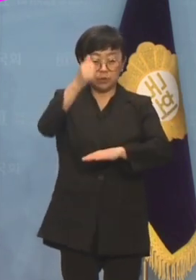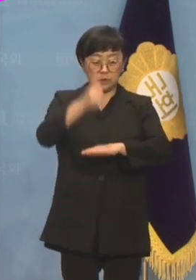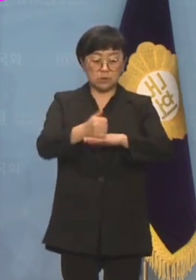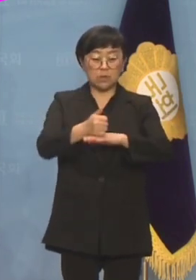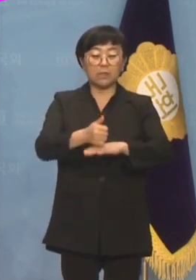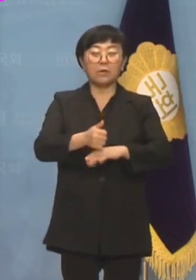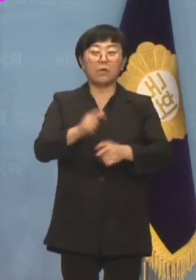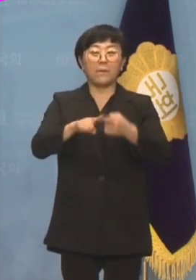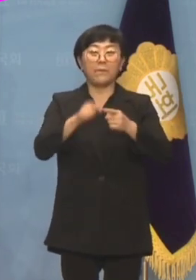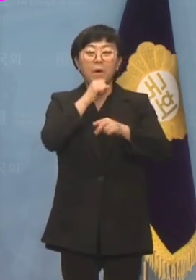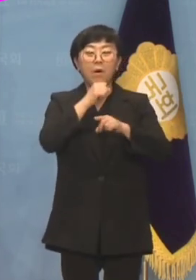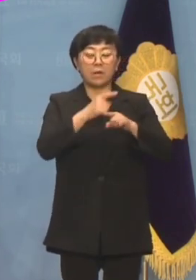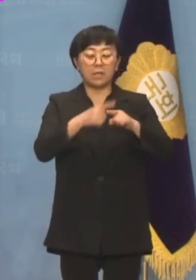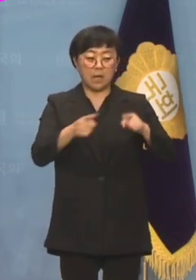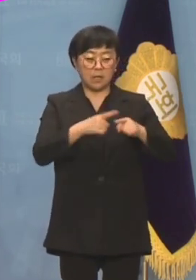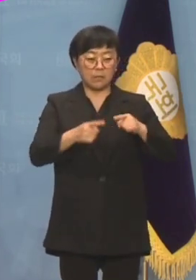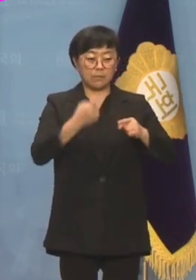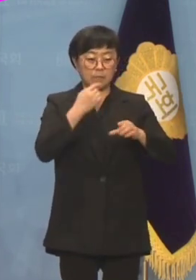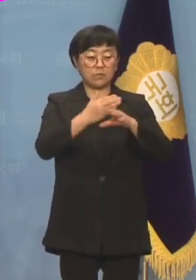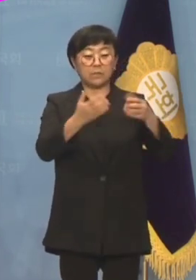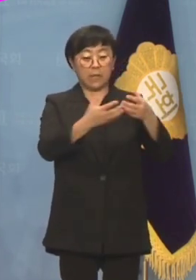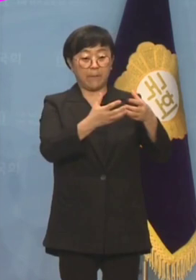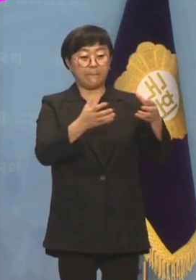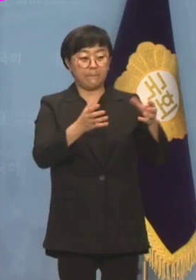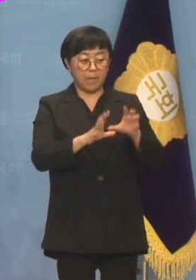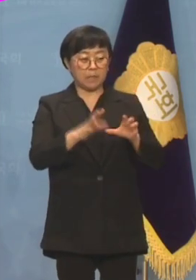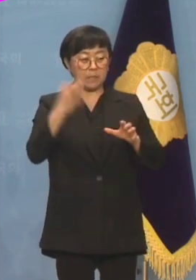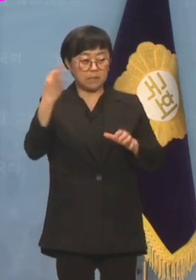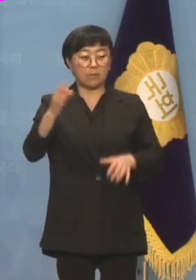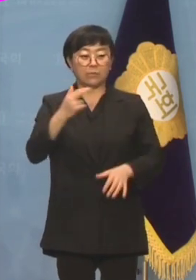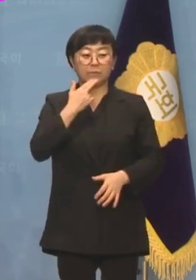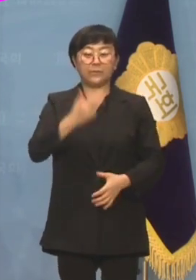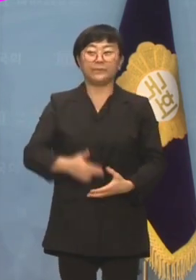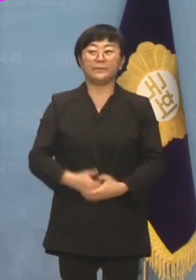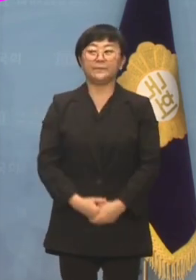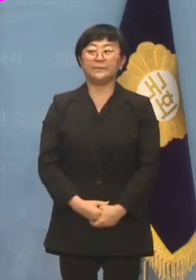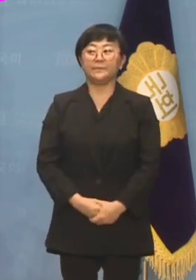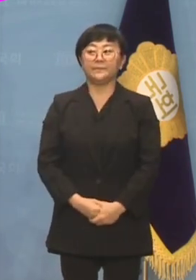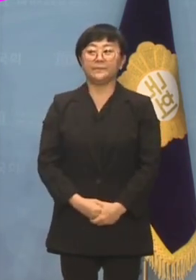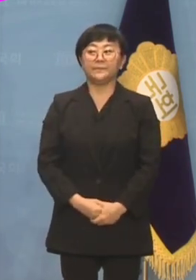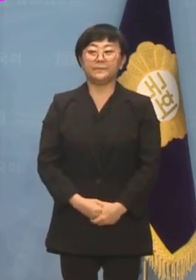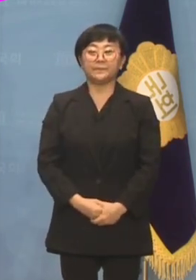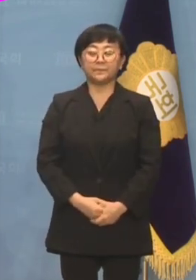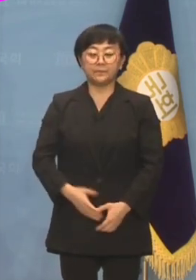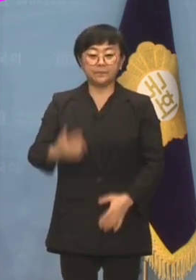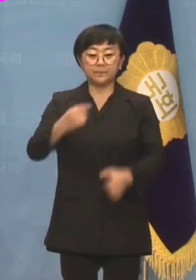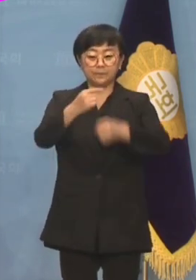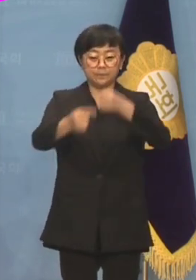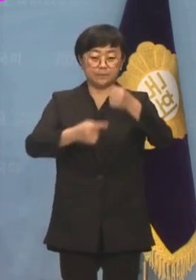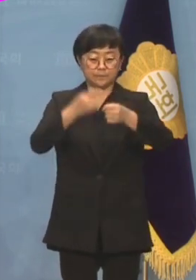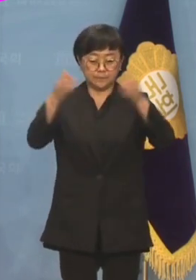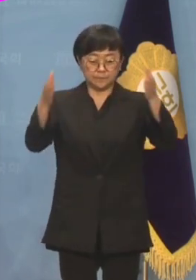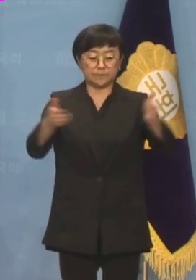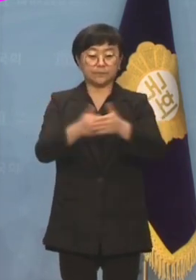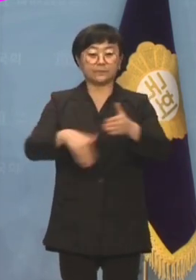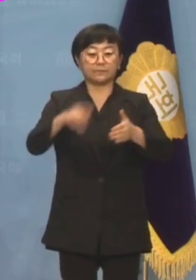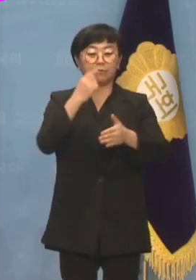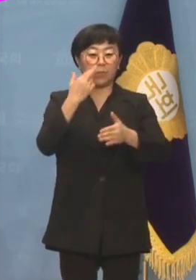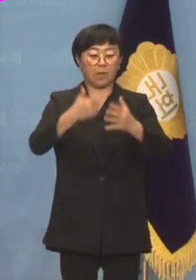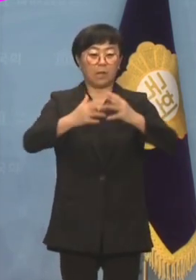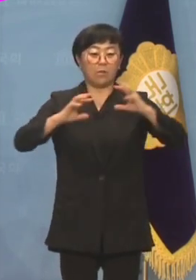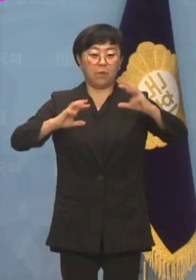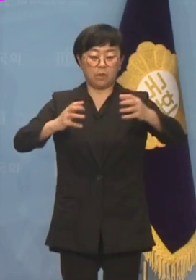전세계의 평가를 민주당만 부인한 것입니다. 지난 1년 사이 우리는